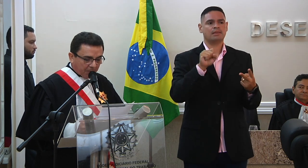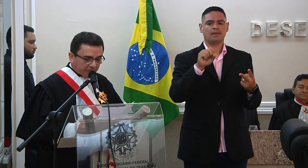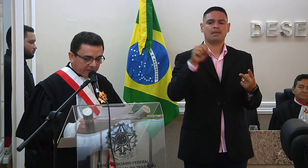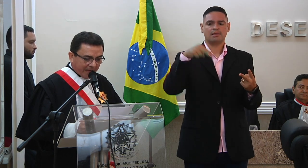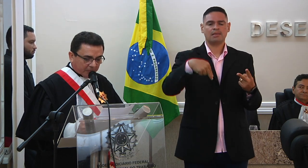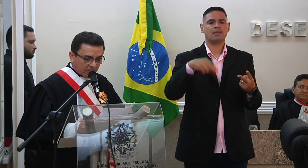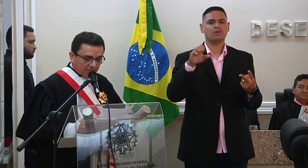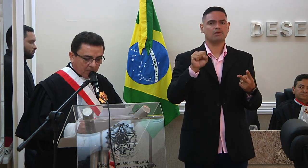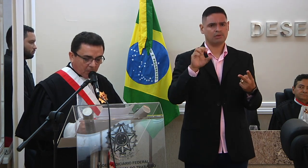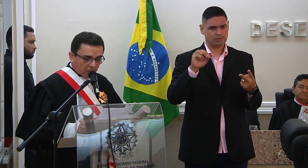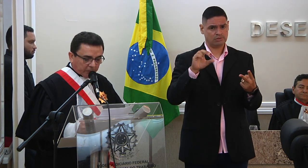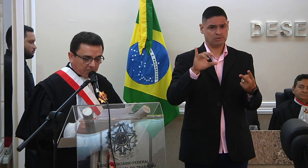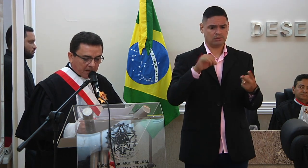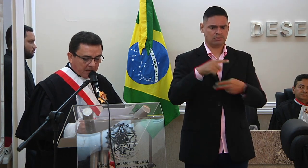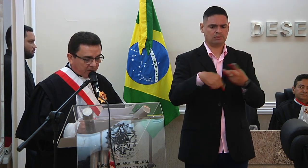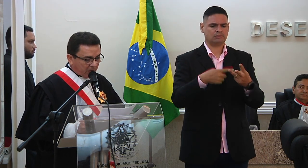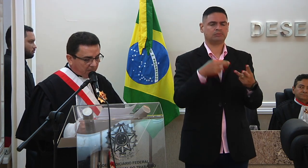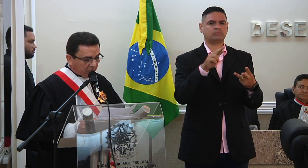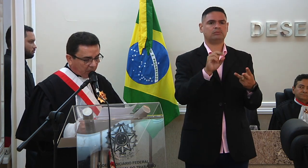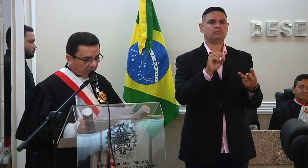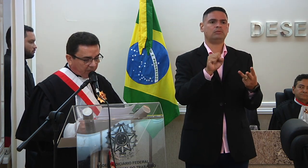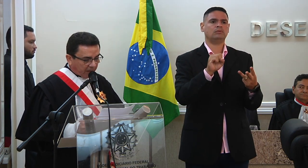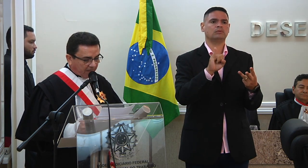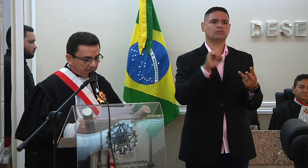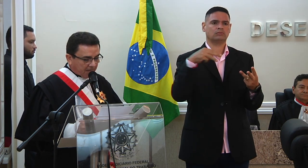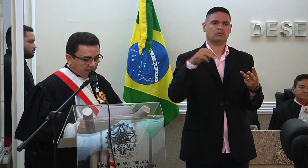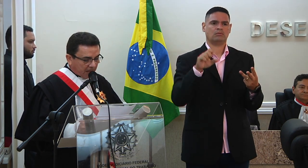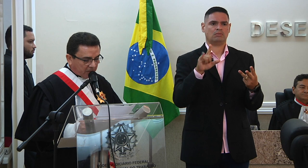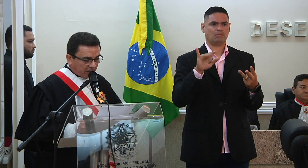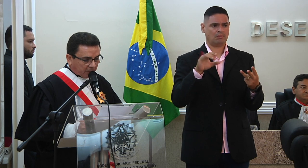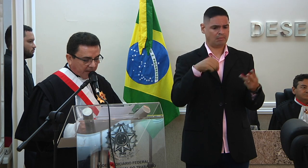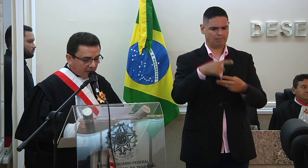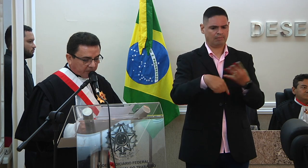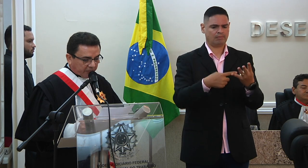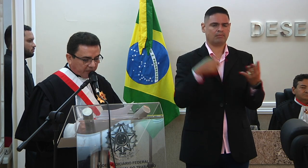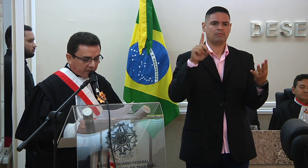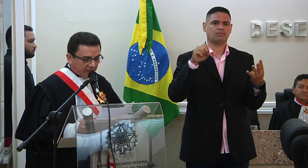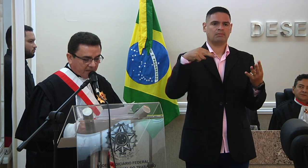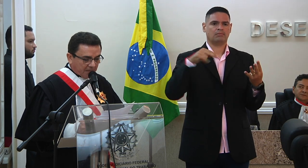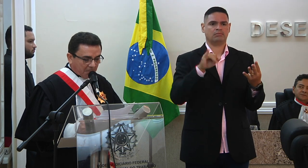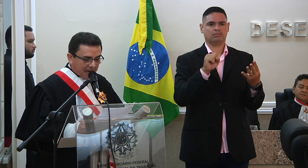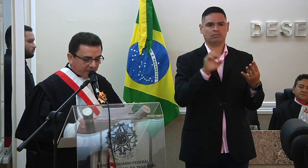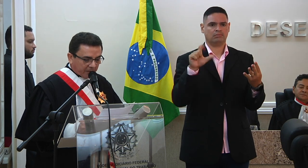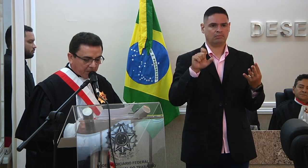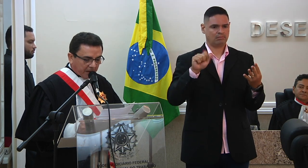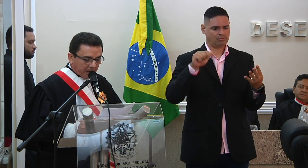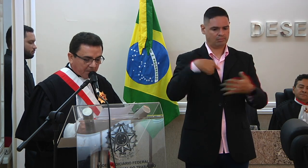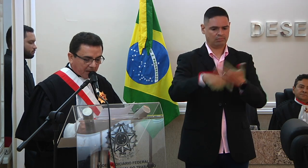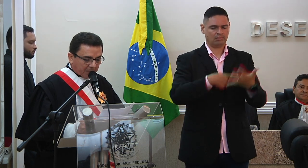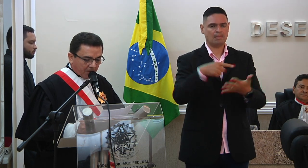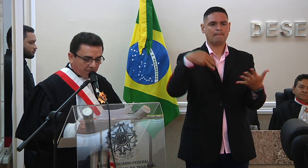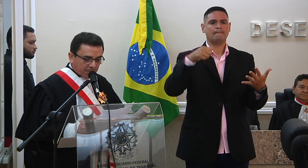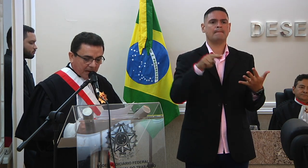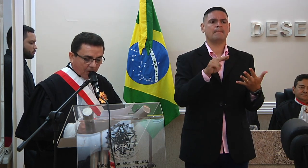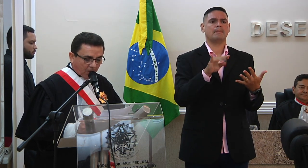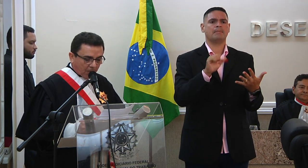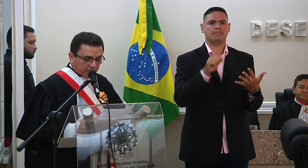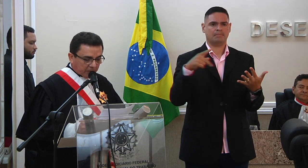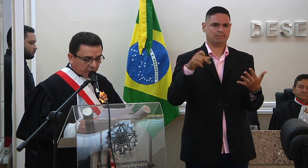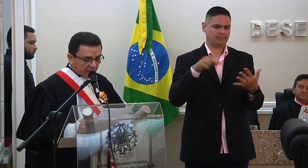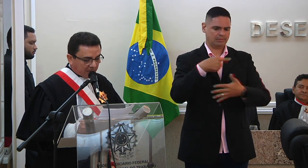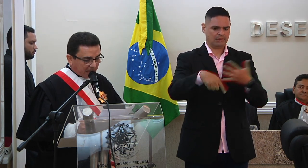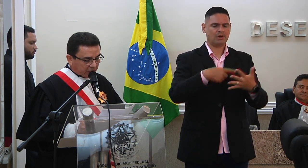Barbosa Neto Rosemília Aníbal de Oliveira Denise Leal Teixeira Márcia Pereira Brandão